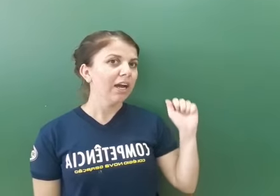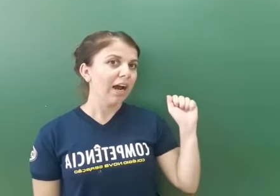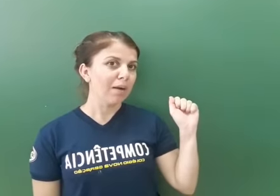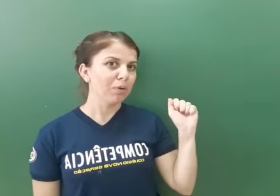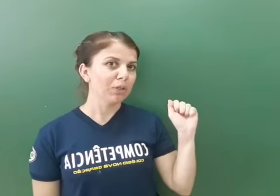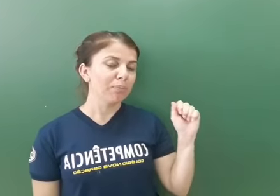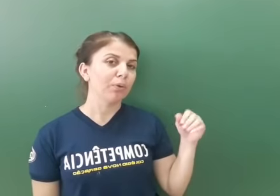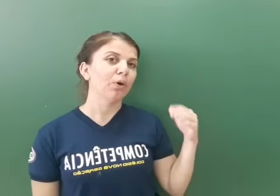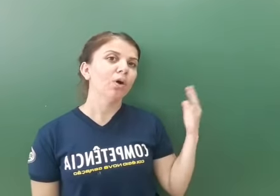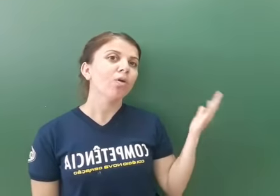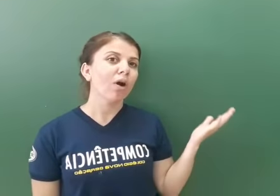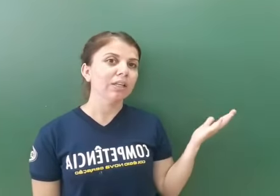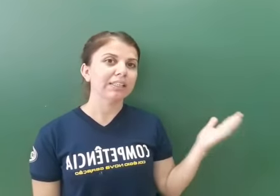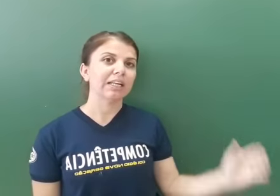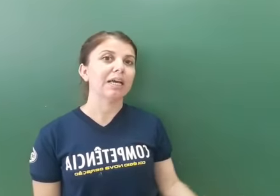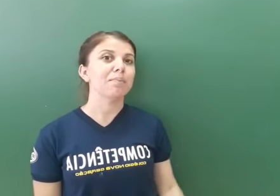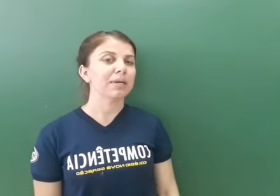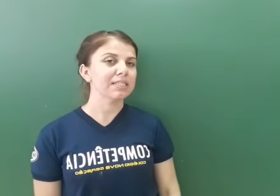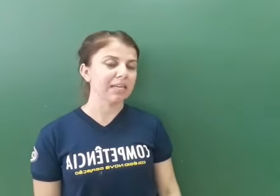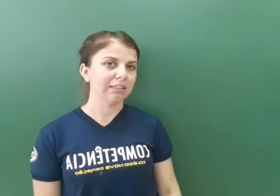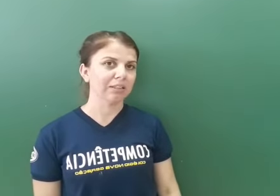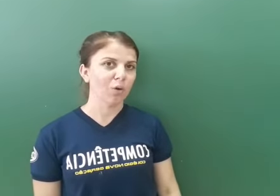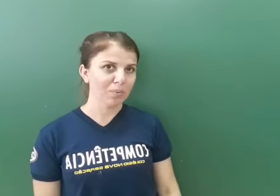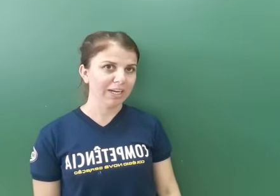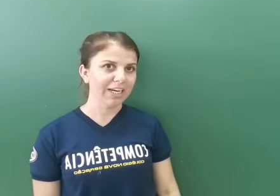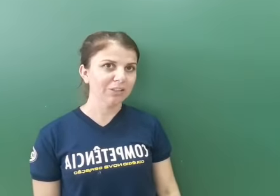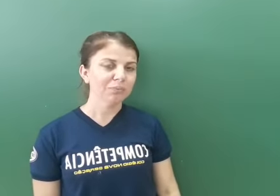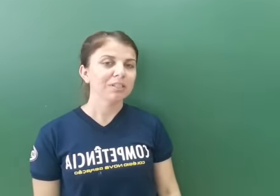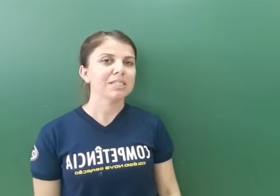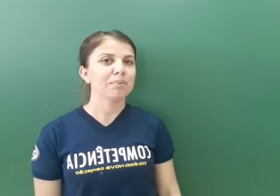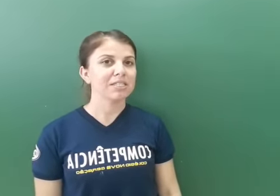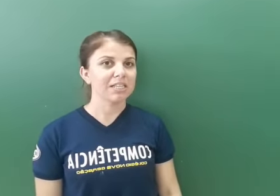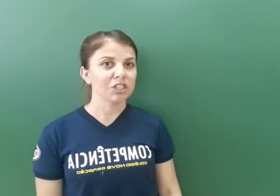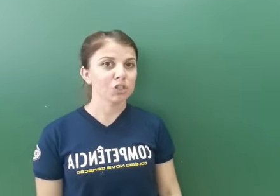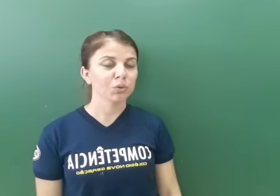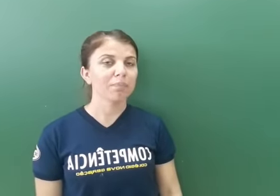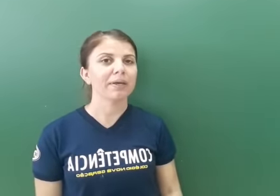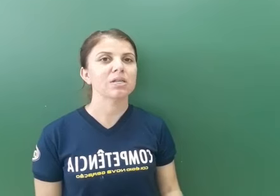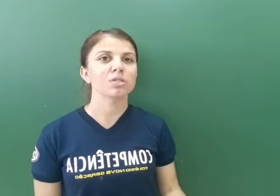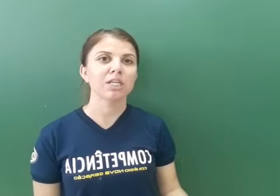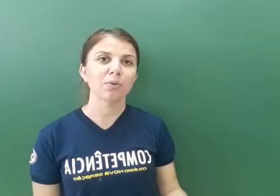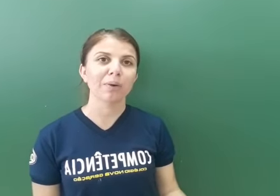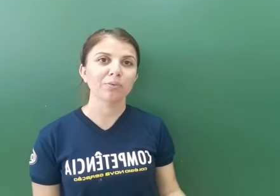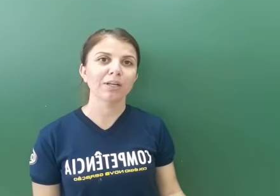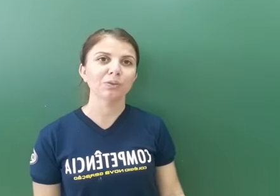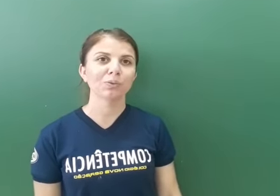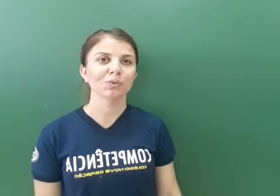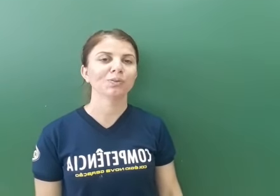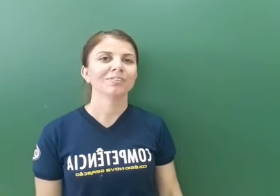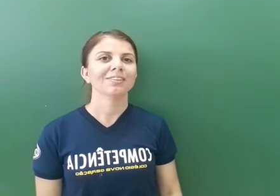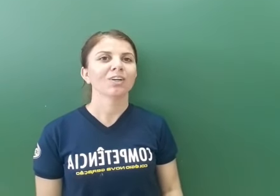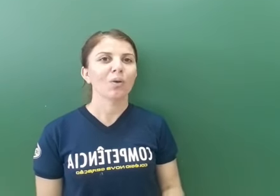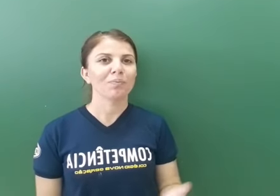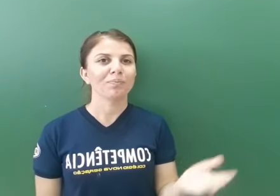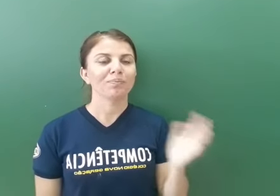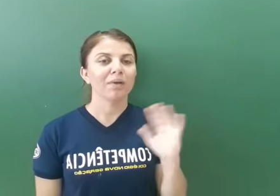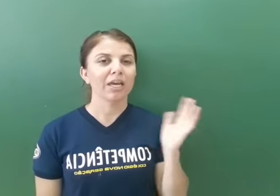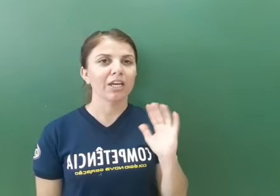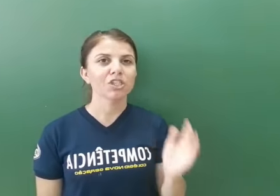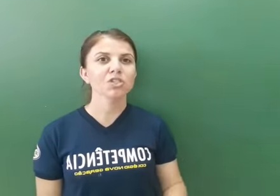a mão da Pro qual letra ela representa. Combinado? Se precisar de ajuda, peça auxílio para um adulto. Com. Beijos.